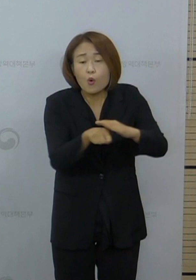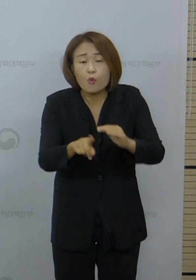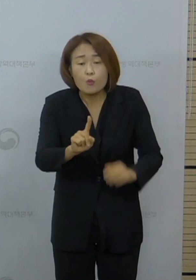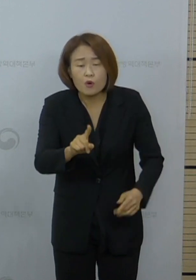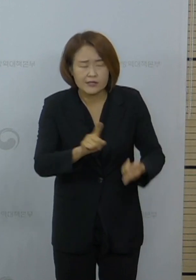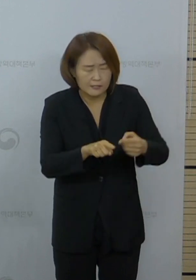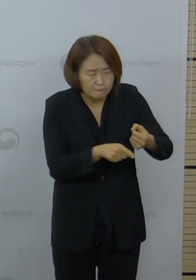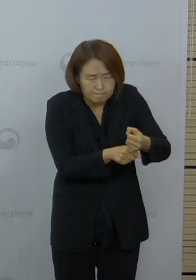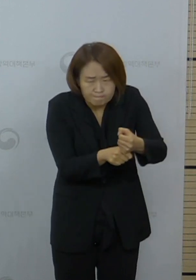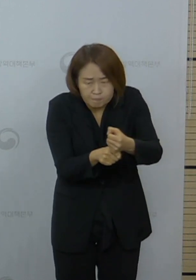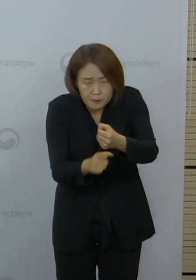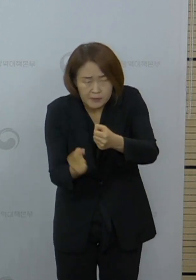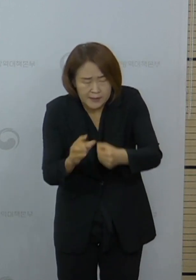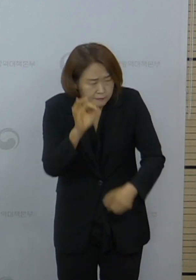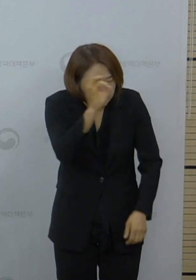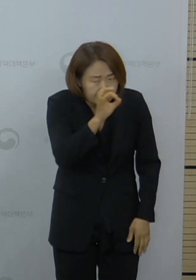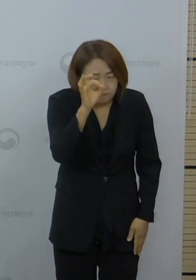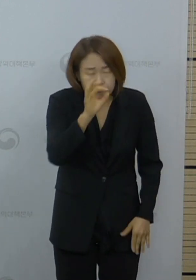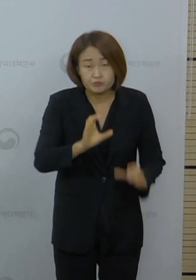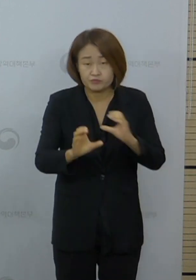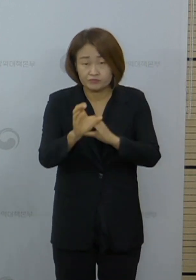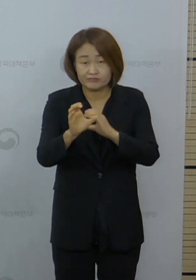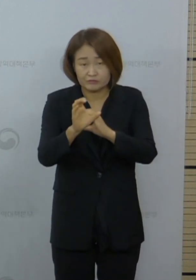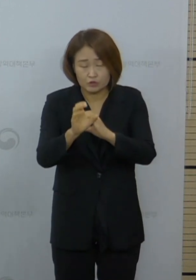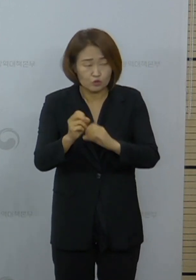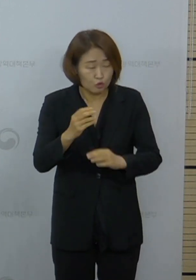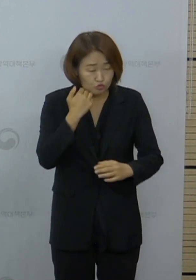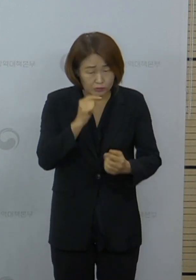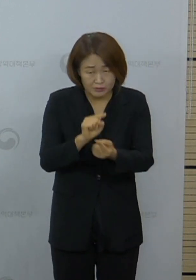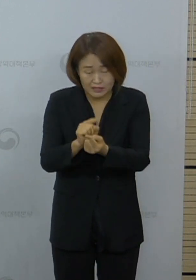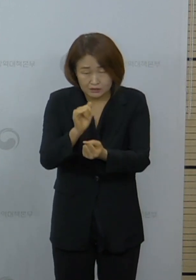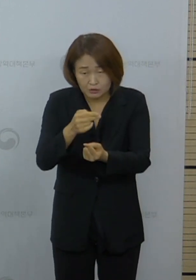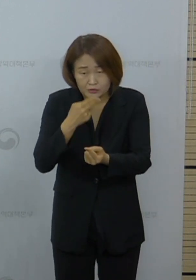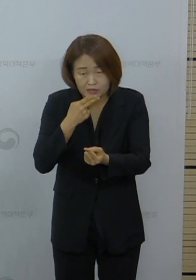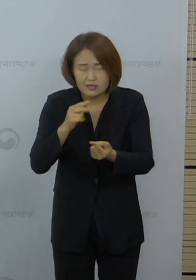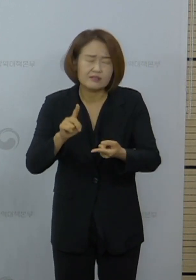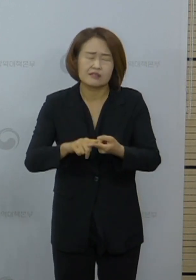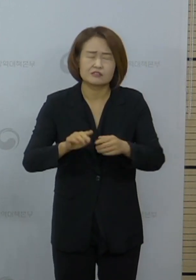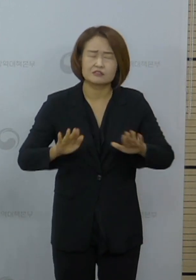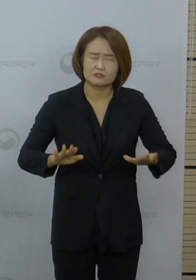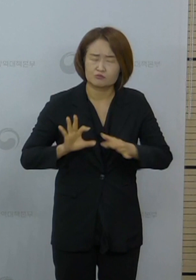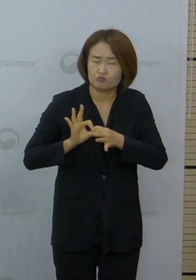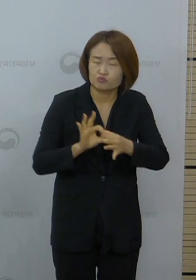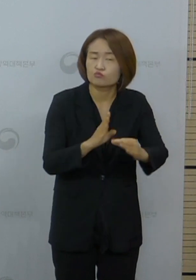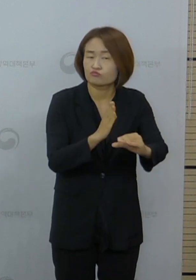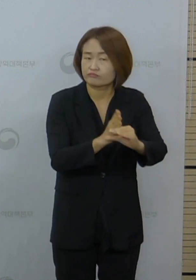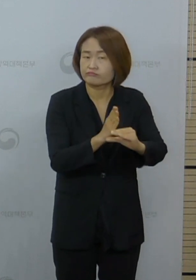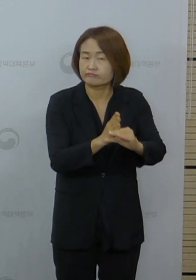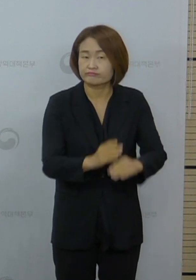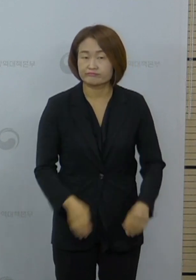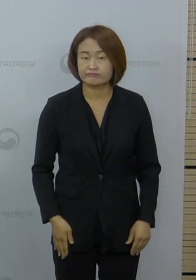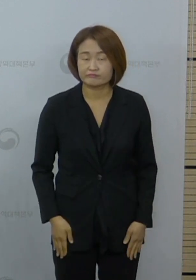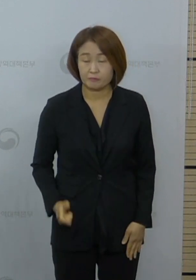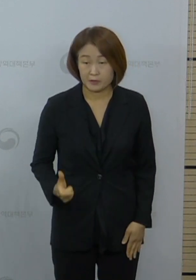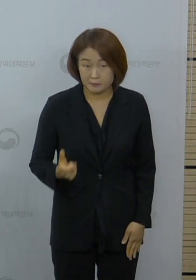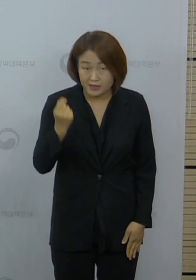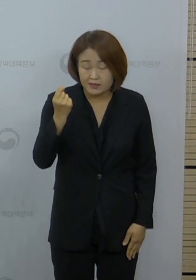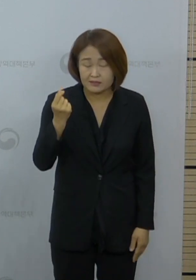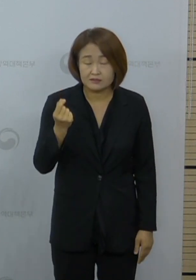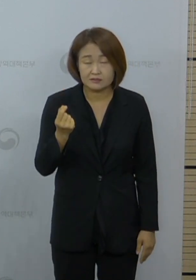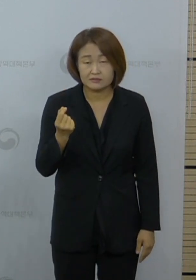연결고리를 찾고 추가적인 확진자를 차단하고 있는 상황입니다. 신속한